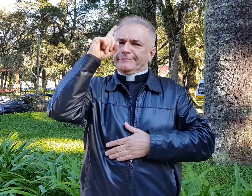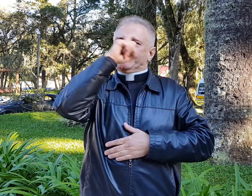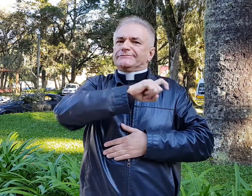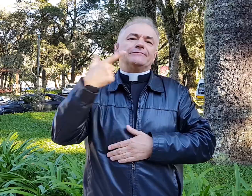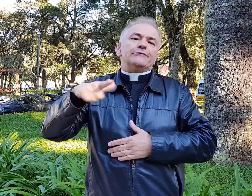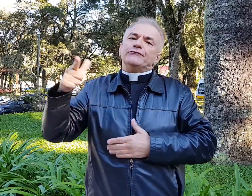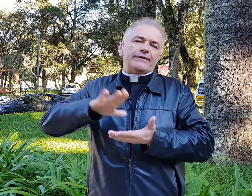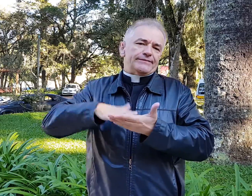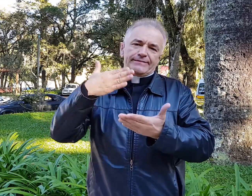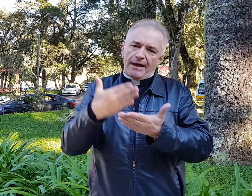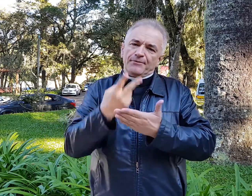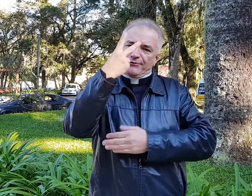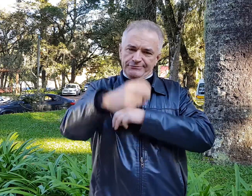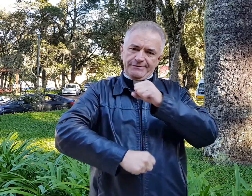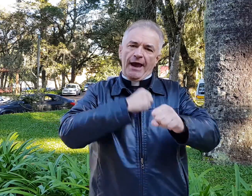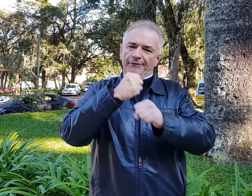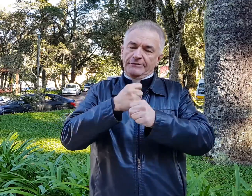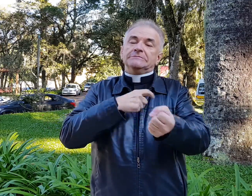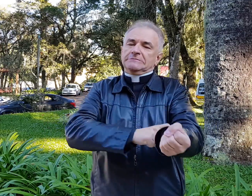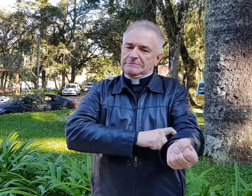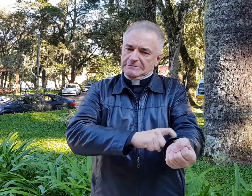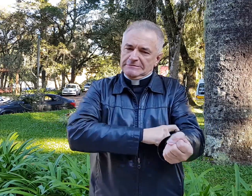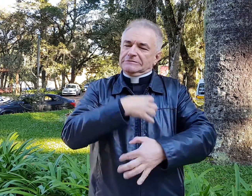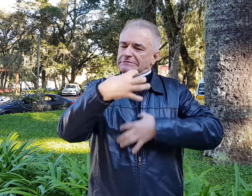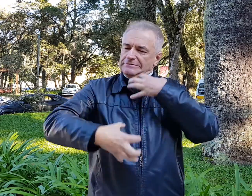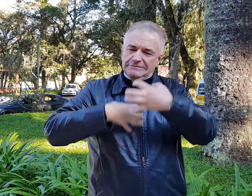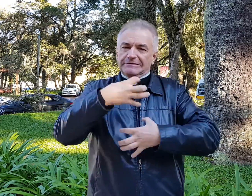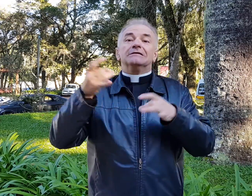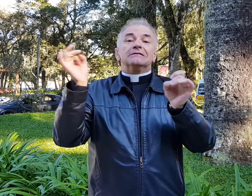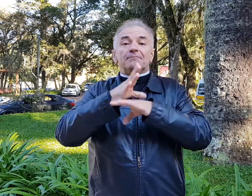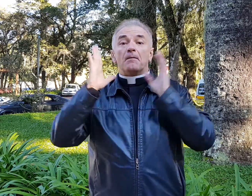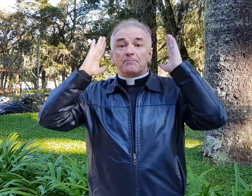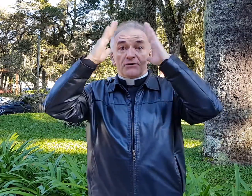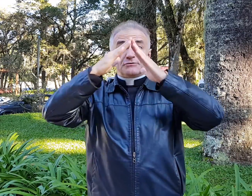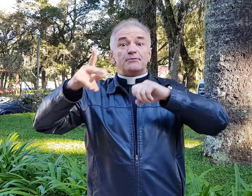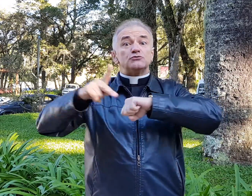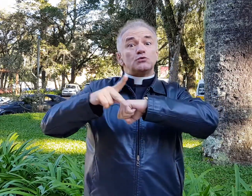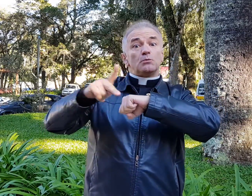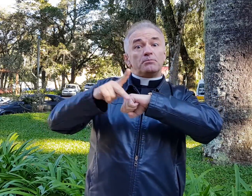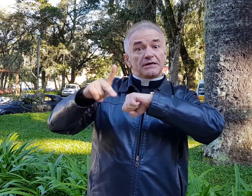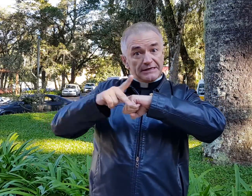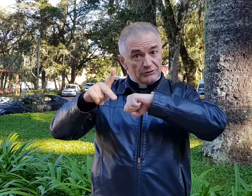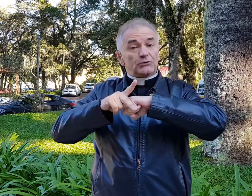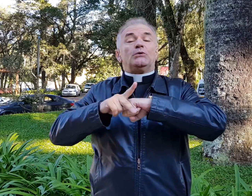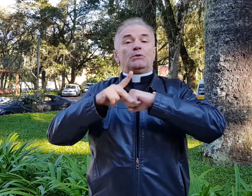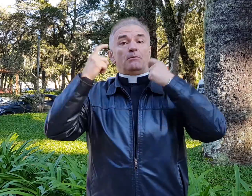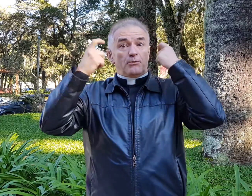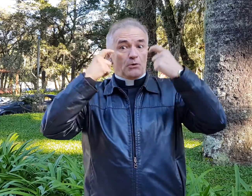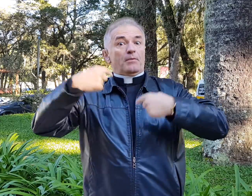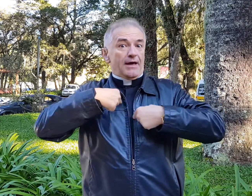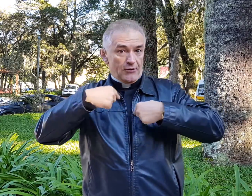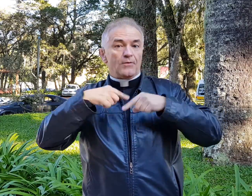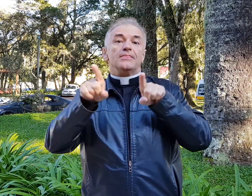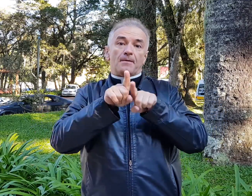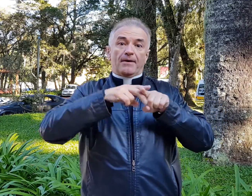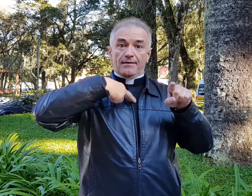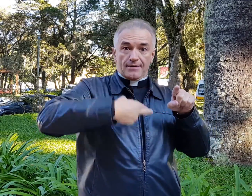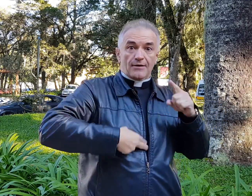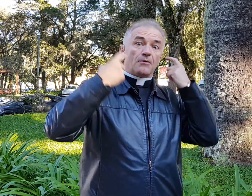daí comecei, né, a entrar, entrei no seminário. No começo foi bem, um pouco difícil, porque não tinha intérprete, né?